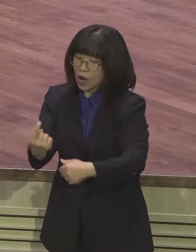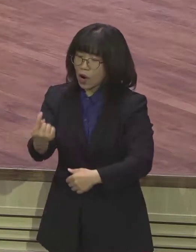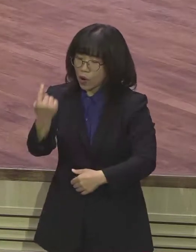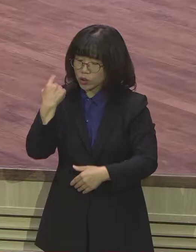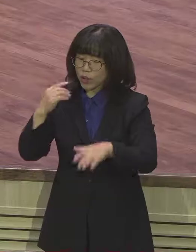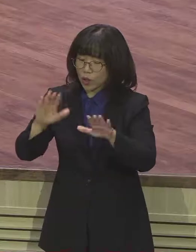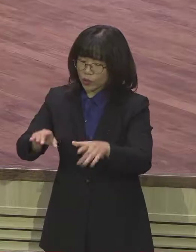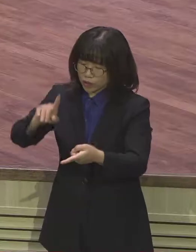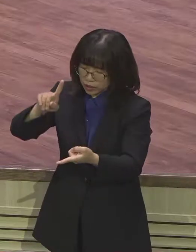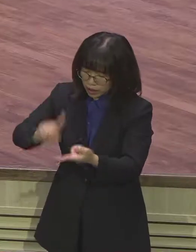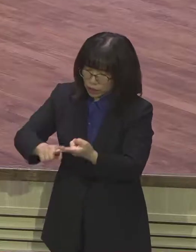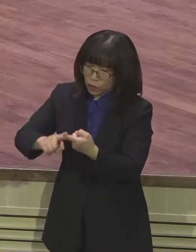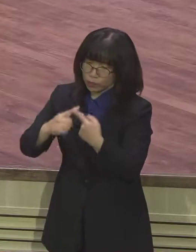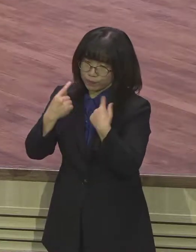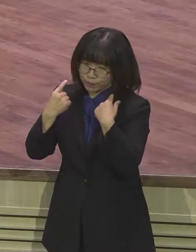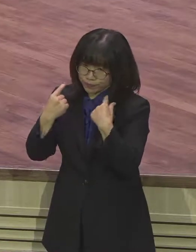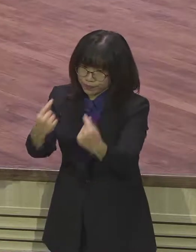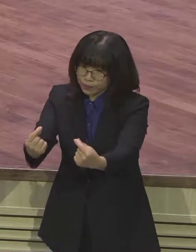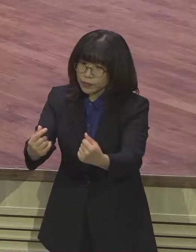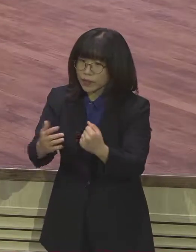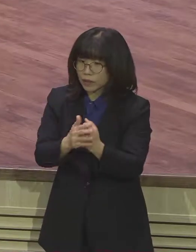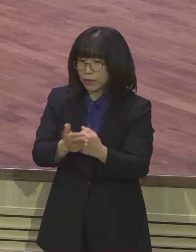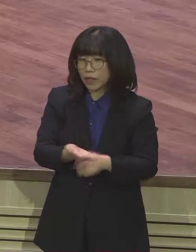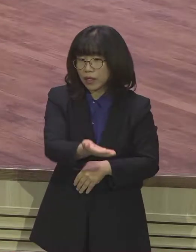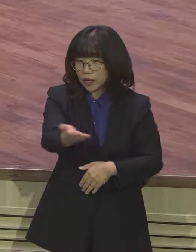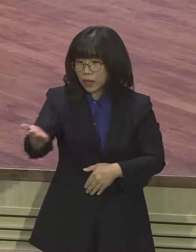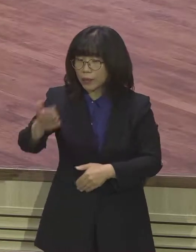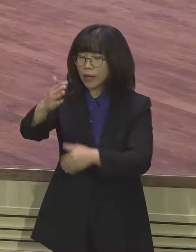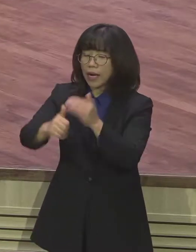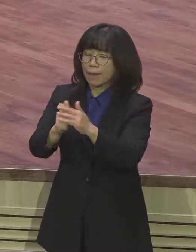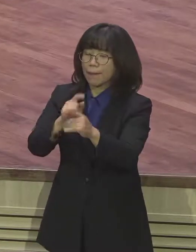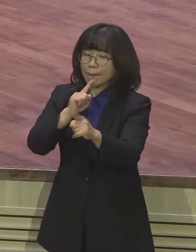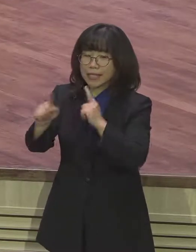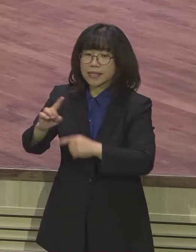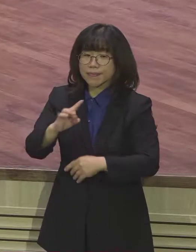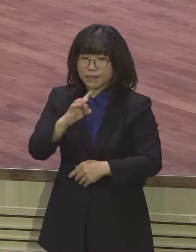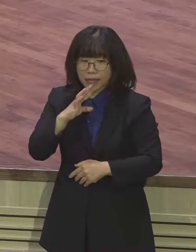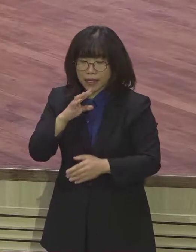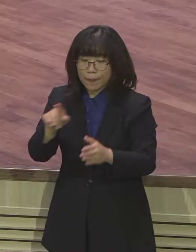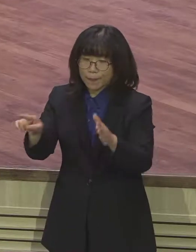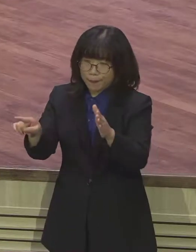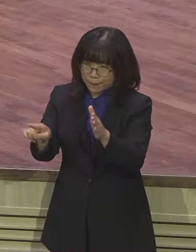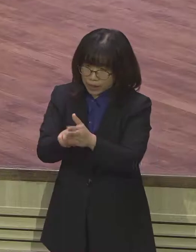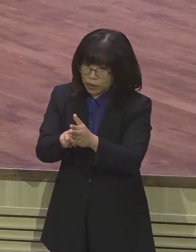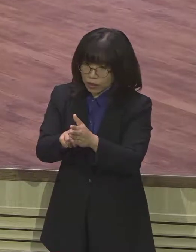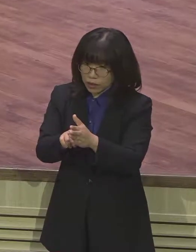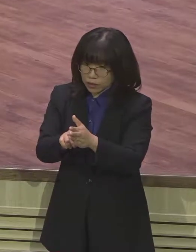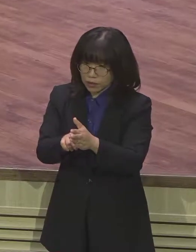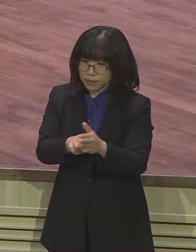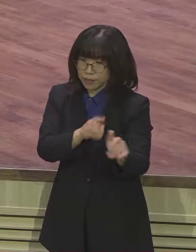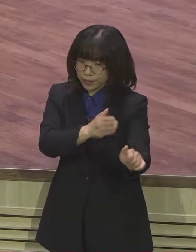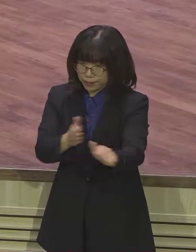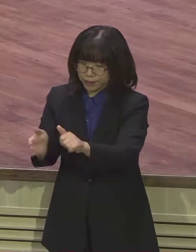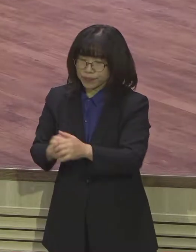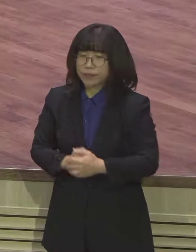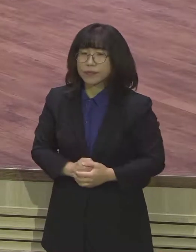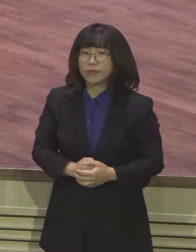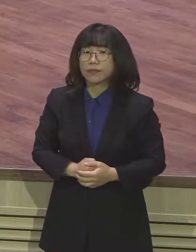여러분의 기준이 되어지고 여러분의 인생의 다림줄이 되심을 믿으시길 바랍니다. 이스라엘을 다림줄으로